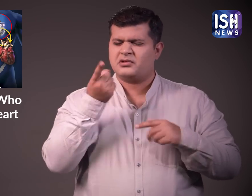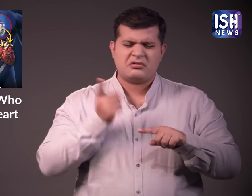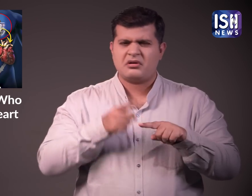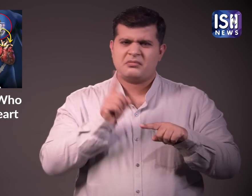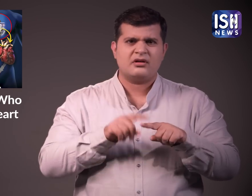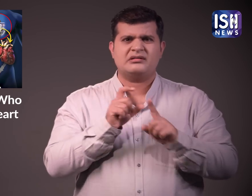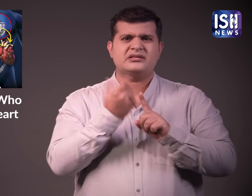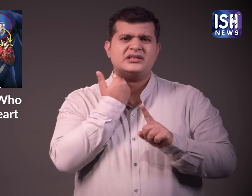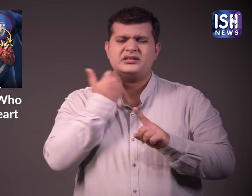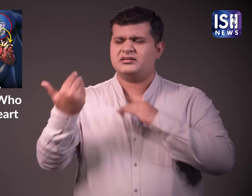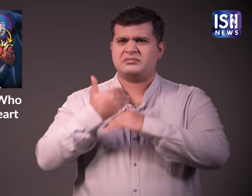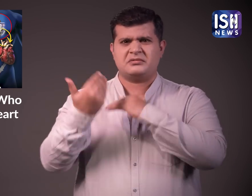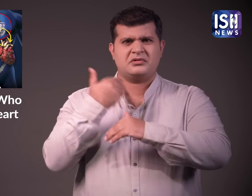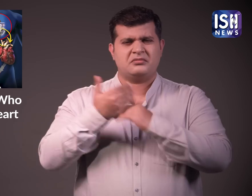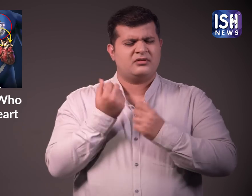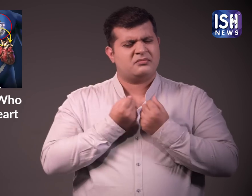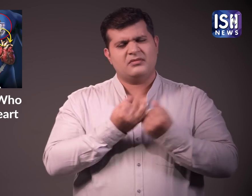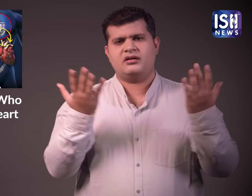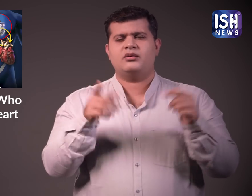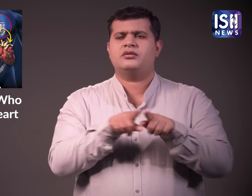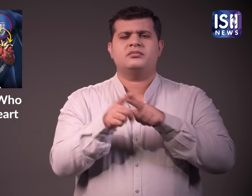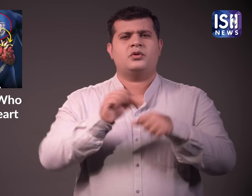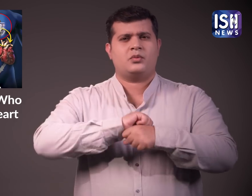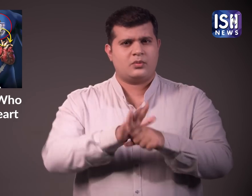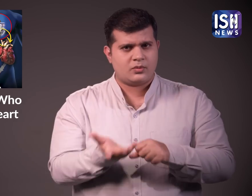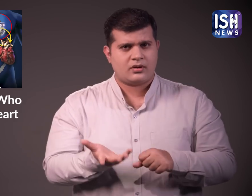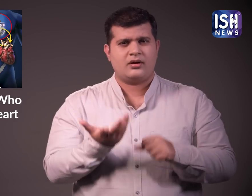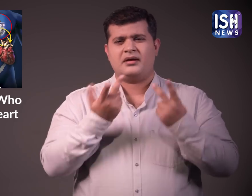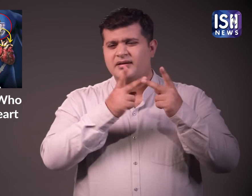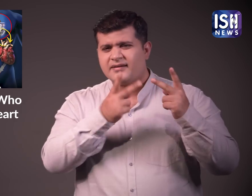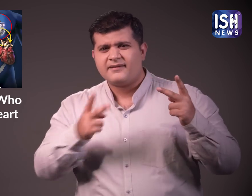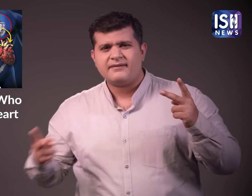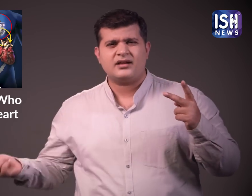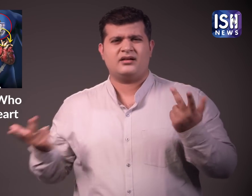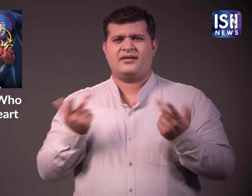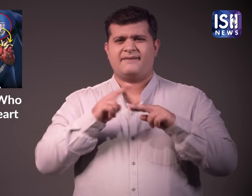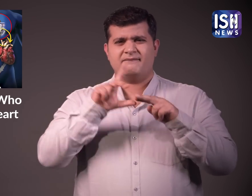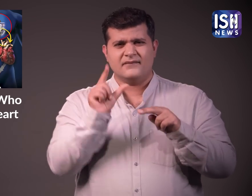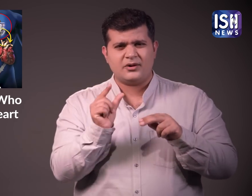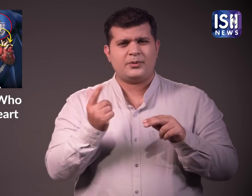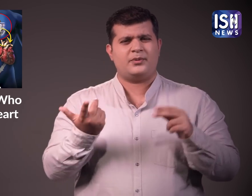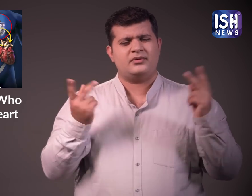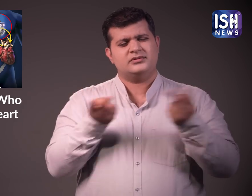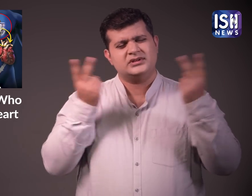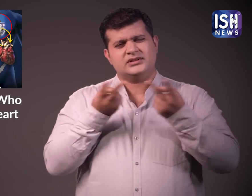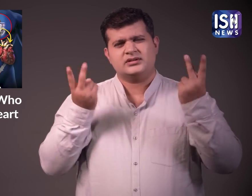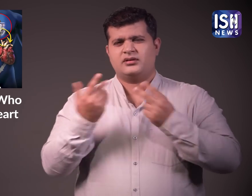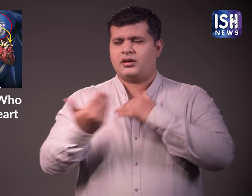हाला कि लोग बिमार पढ़ते रहते है लोग कोरोना, फ्लू, आदी से संक्रमित होते रहते है